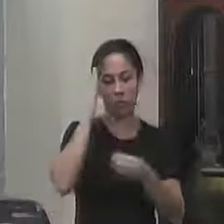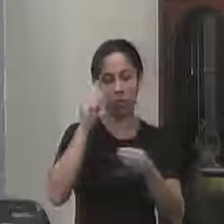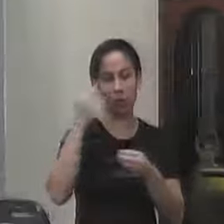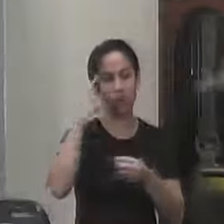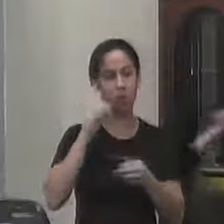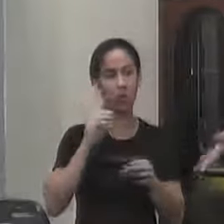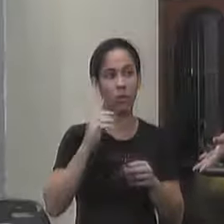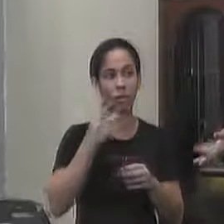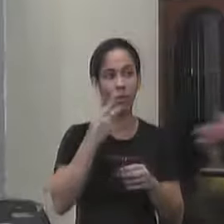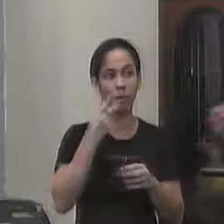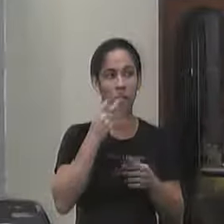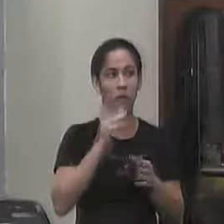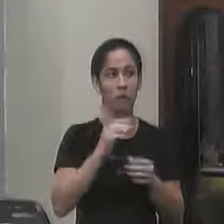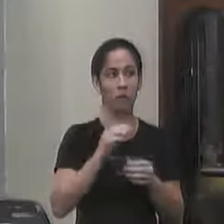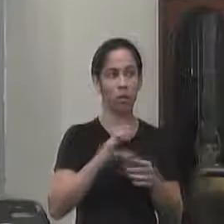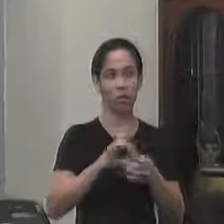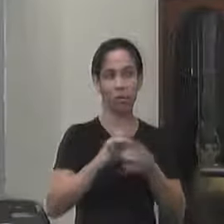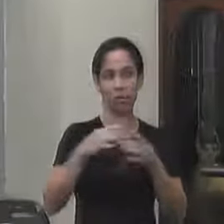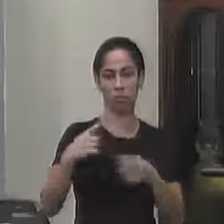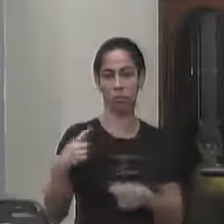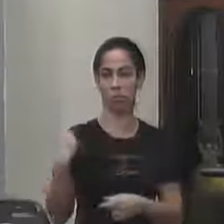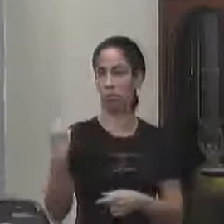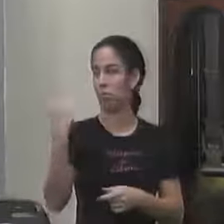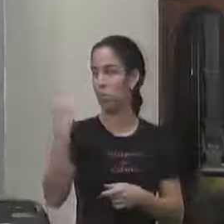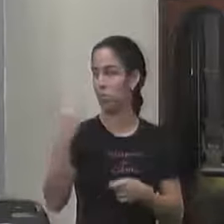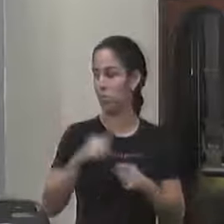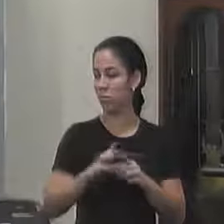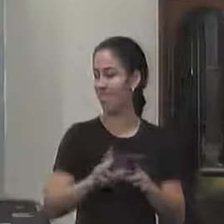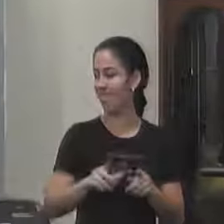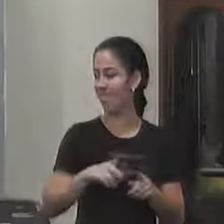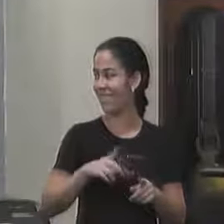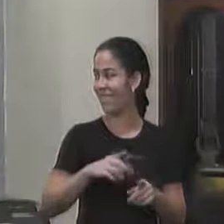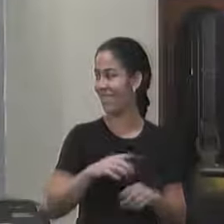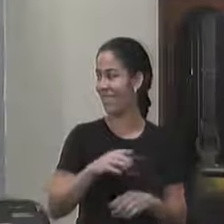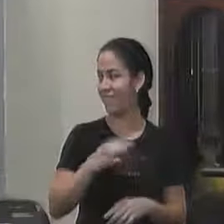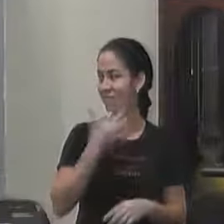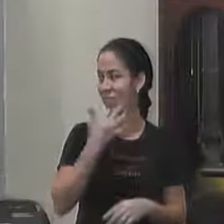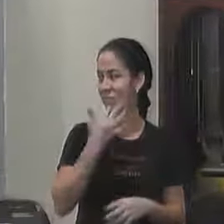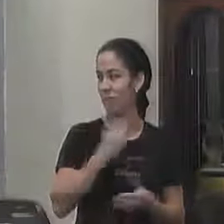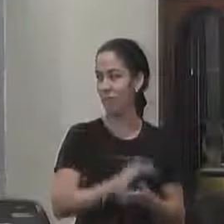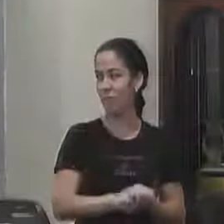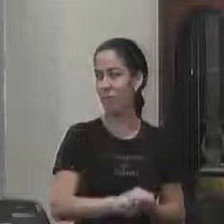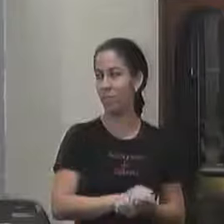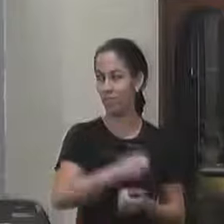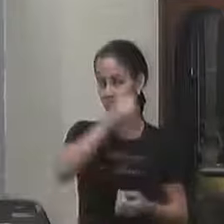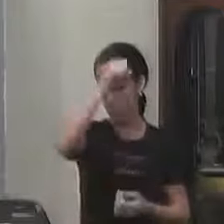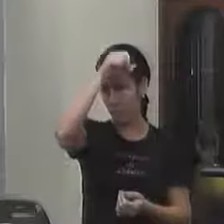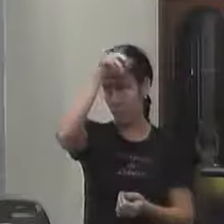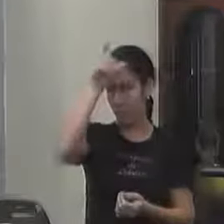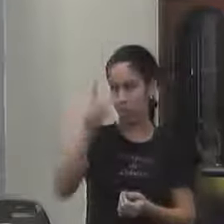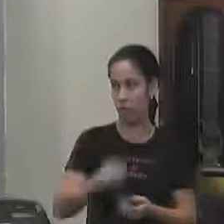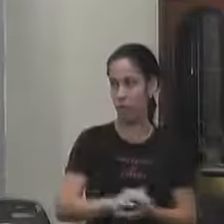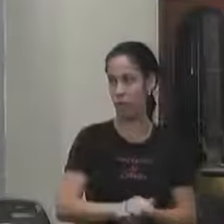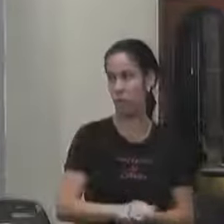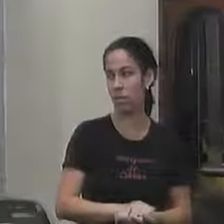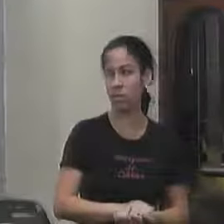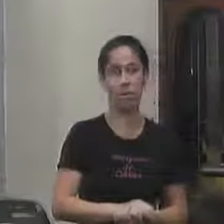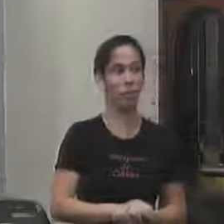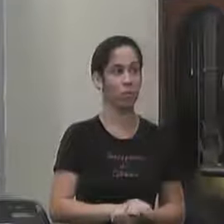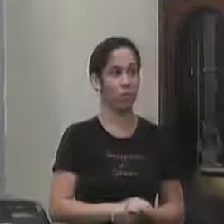assim autonomia para fazê-lo mas eu tenho autonomia para insistir com o prefeito tanto para o professor quanto para